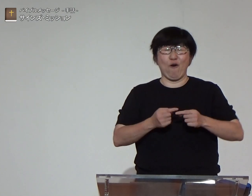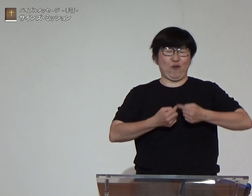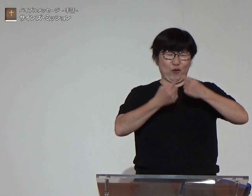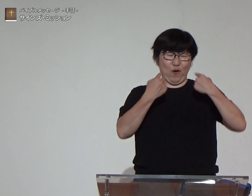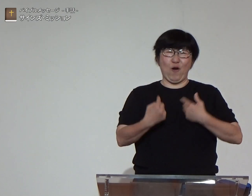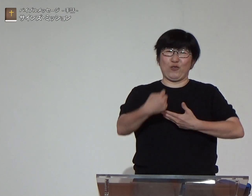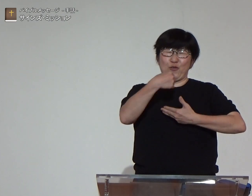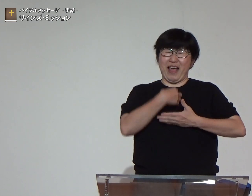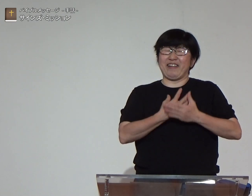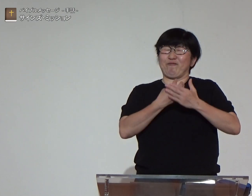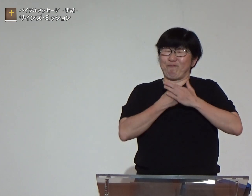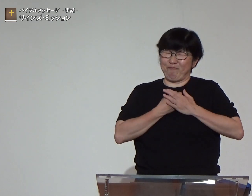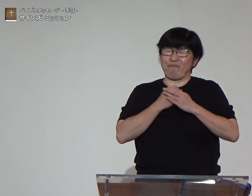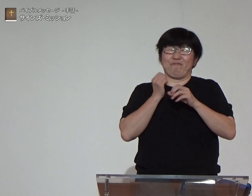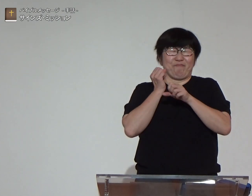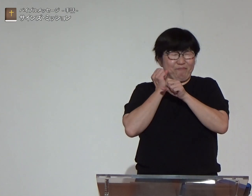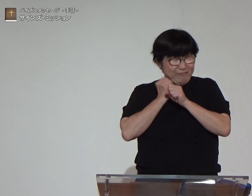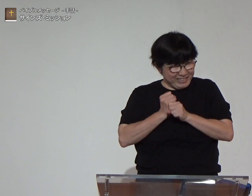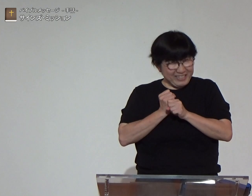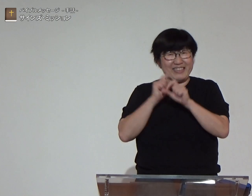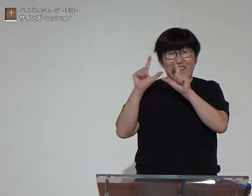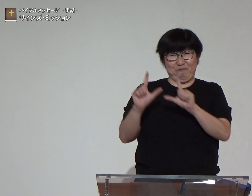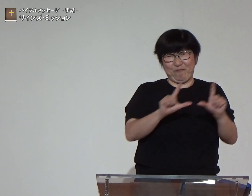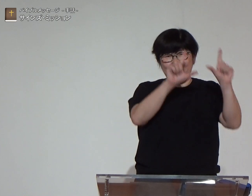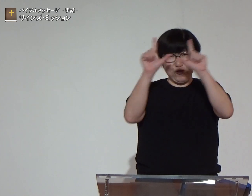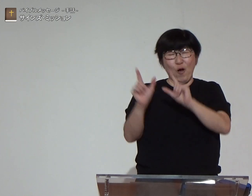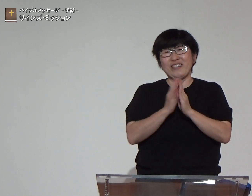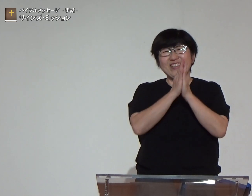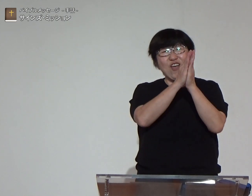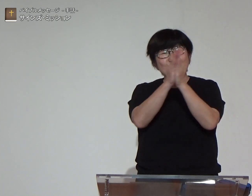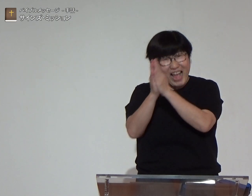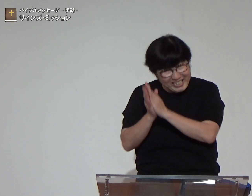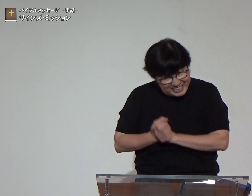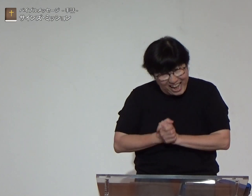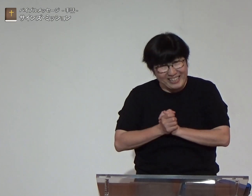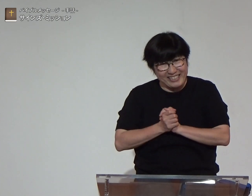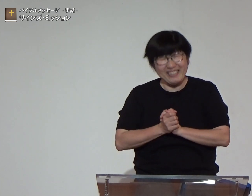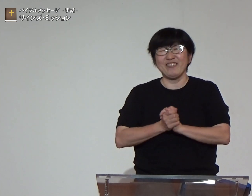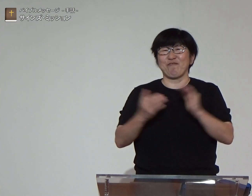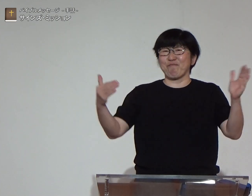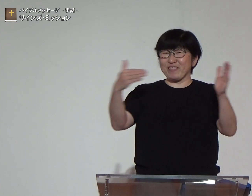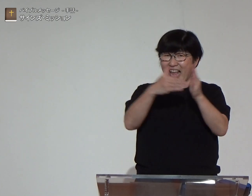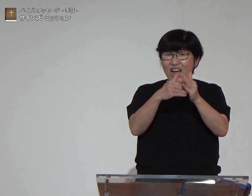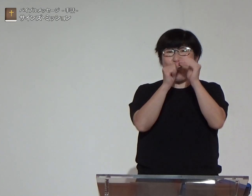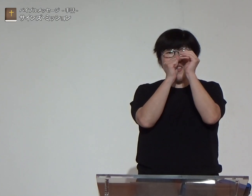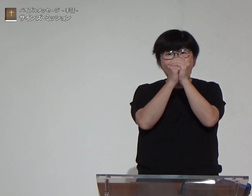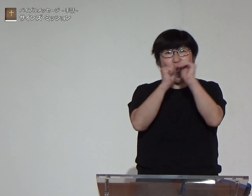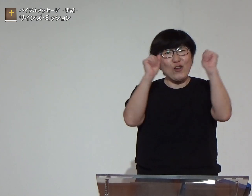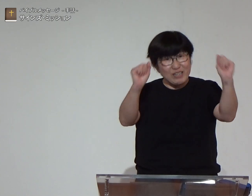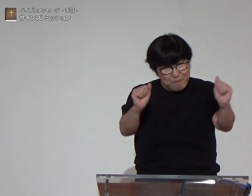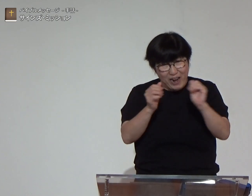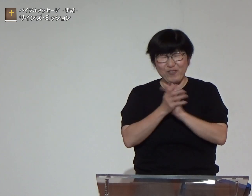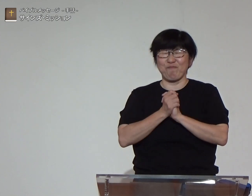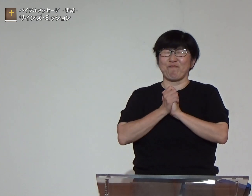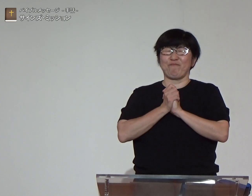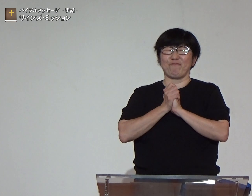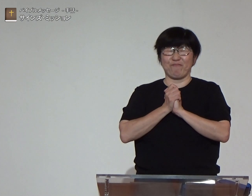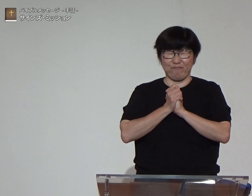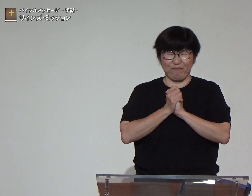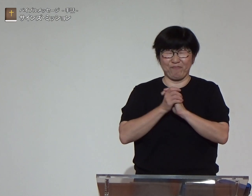この御言葉を心に止めて信じて歩んでください最後にお祈り